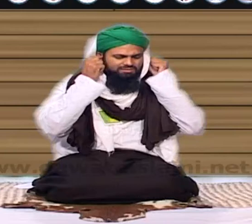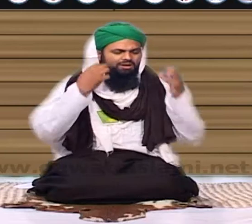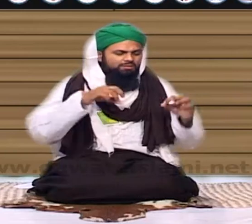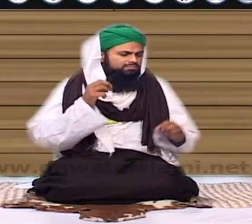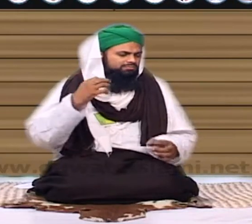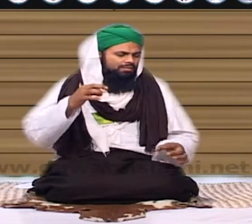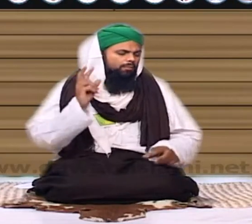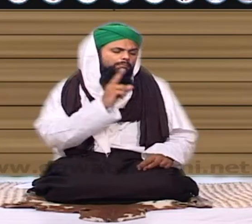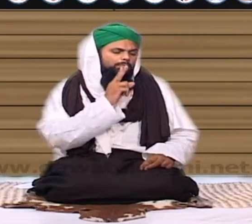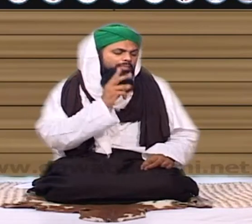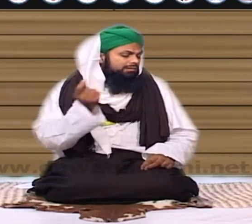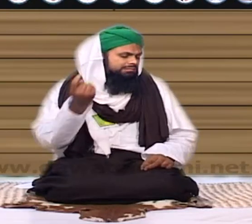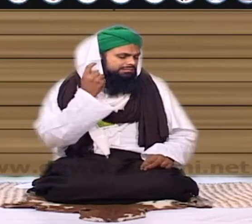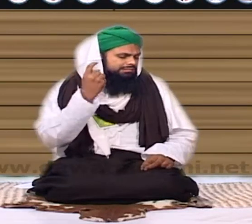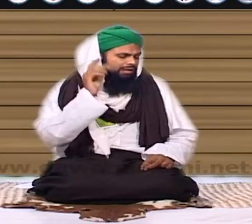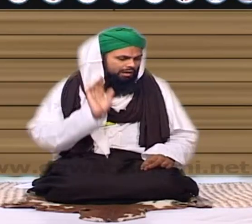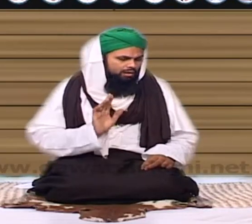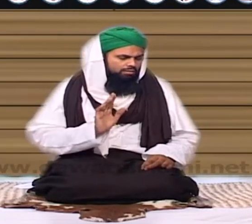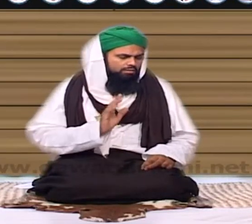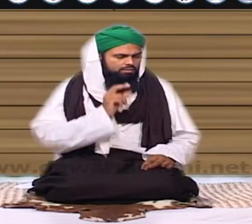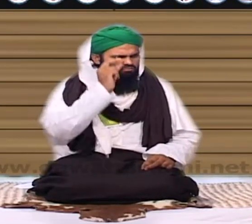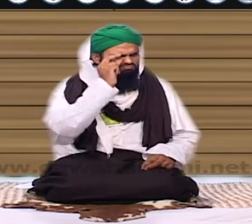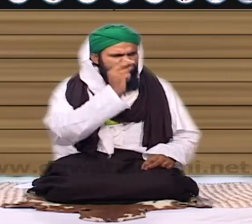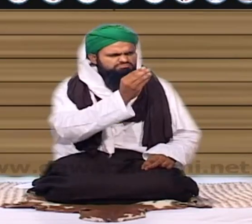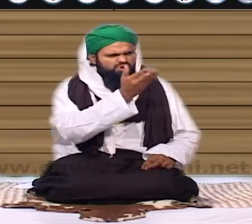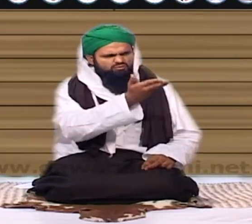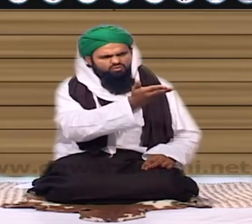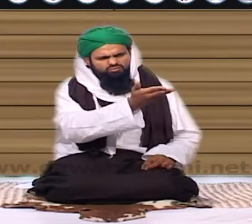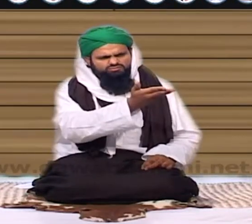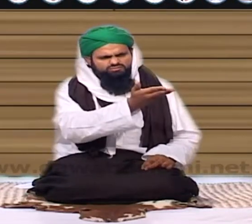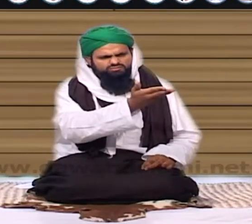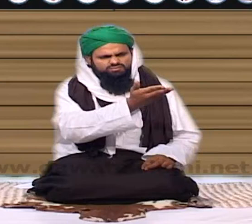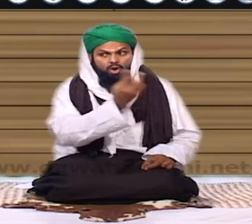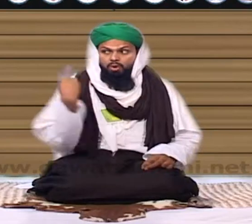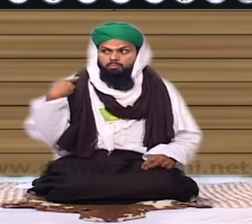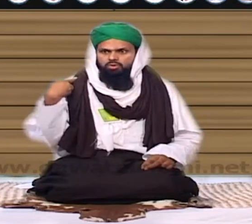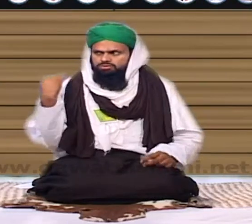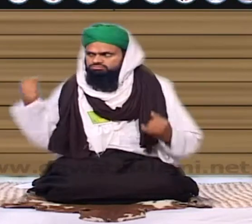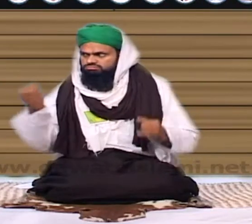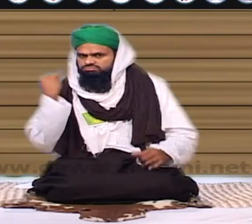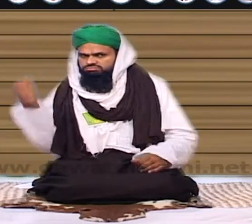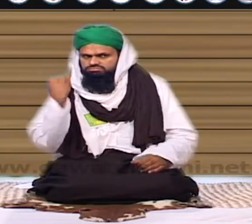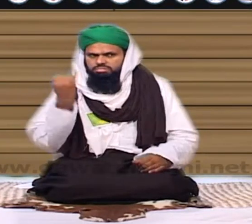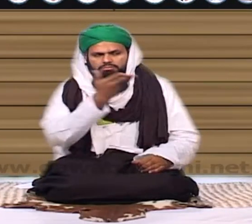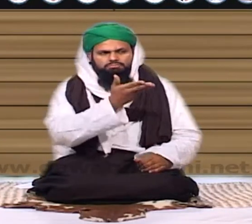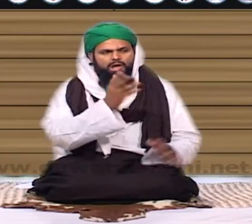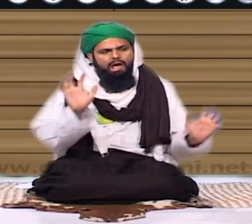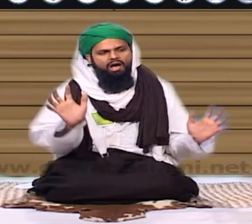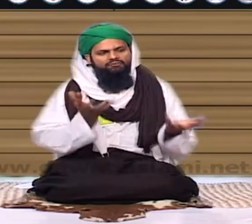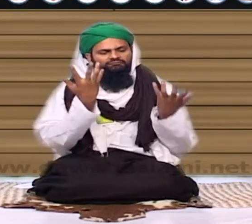ریڈیو کام سے لگا ہے وہ کومنٹری سنتا ہوا مزید جا رہا تو آپ اس کو احمق کہیں گے یا نہیں کہیں گے کہ پولیس اس کو جھونڈ رہی ہے اور